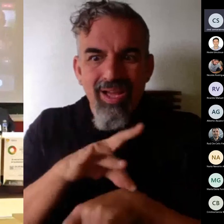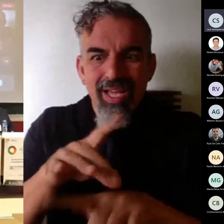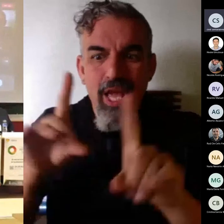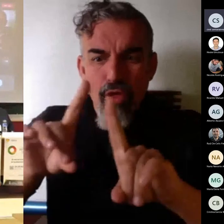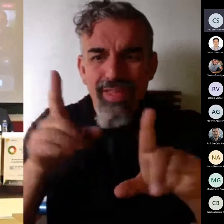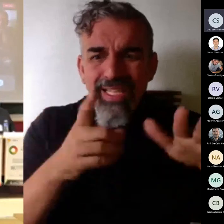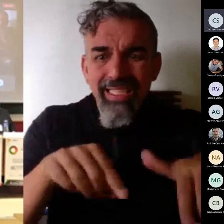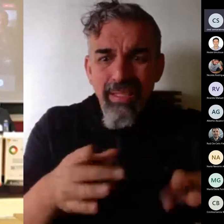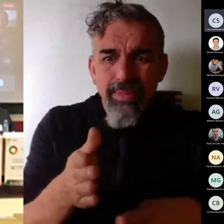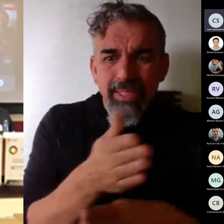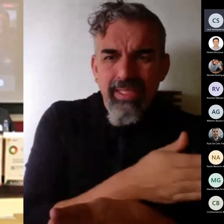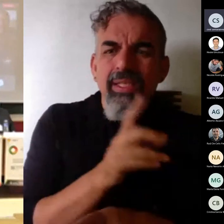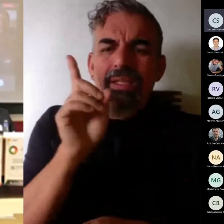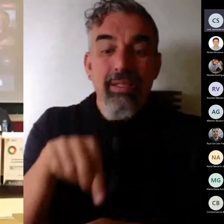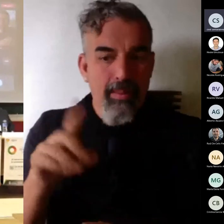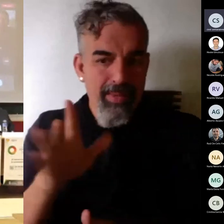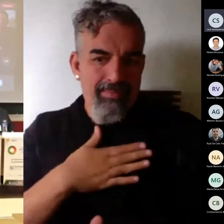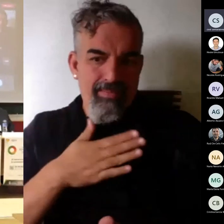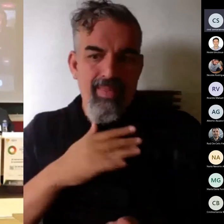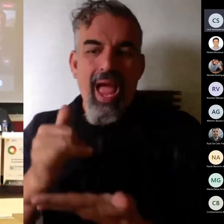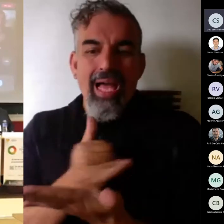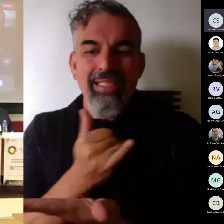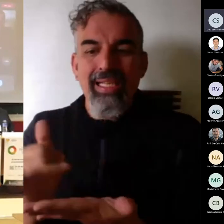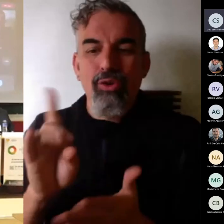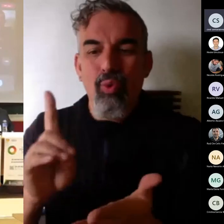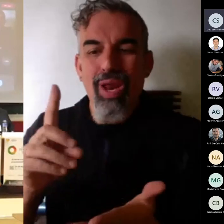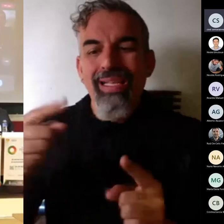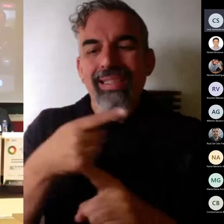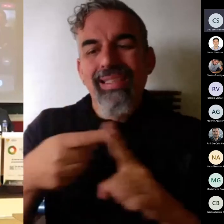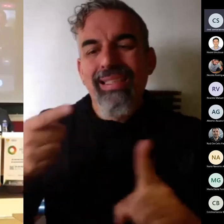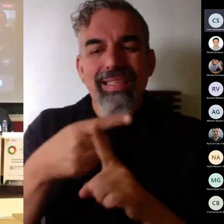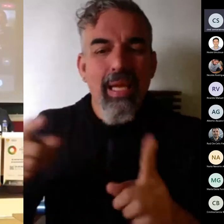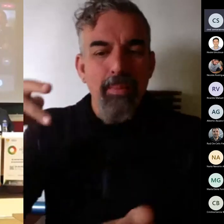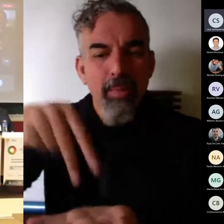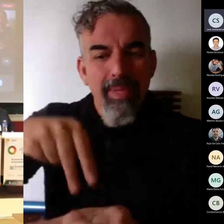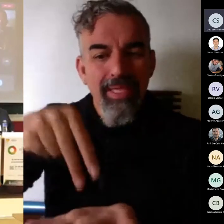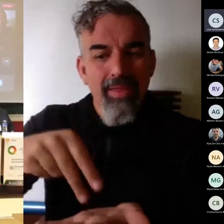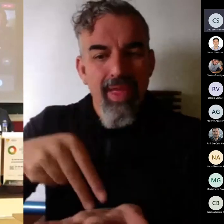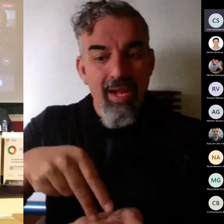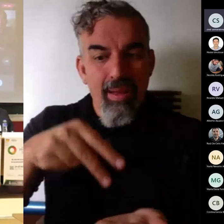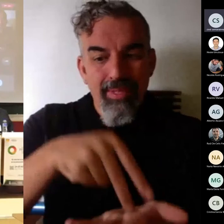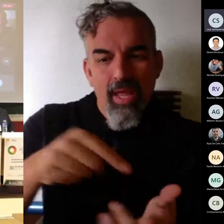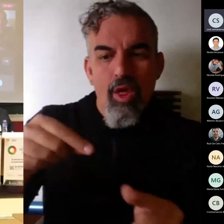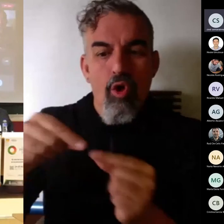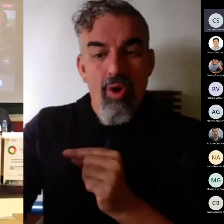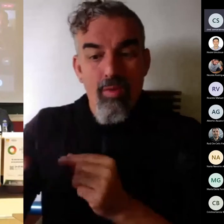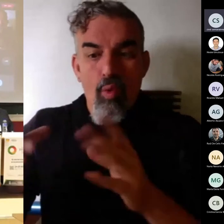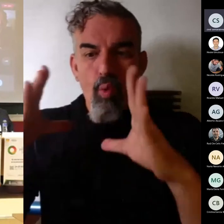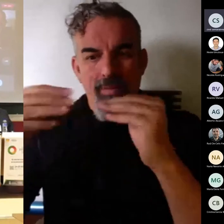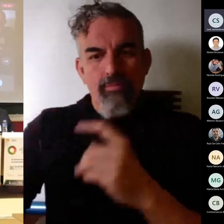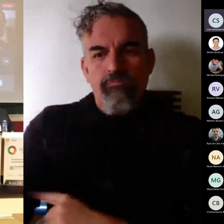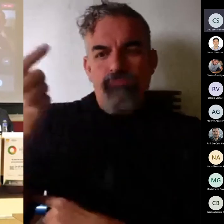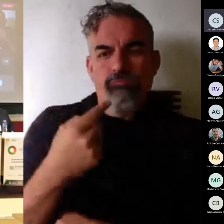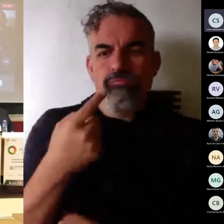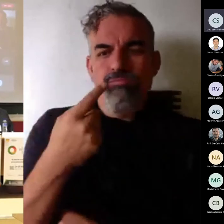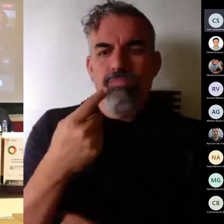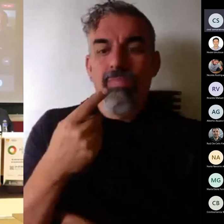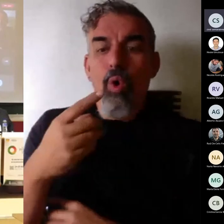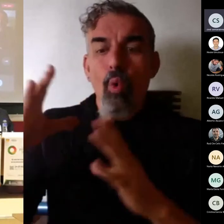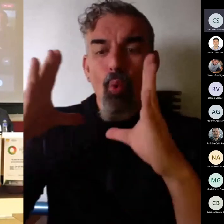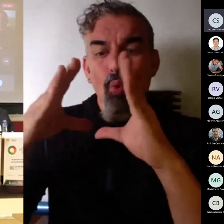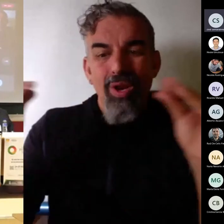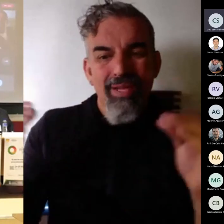caso de las asignaturas semipresenciales desde nuestra universidad se obliga a que una de las pruebas sea obligatoria